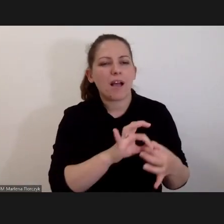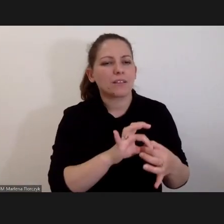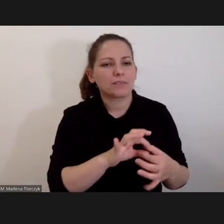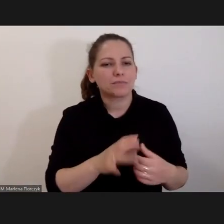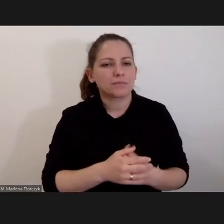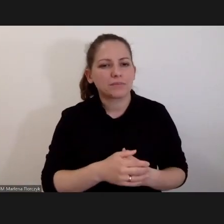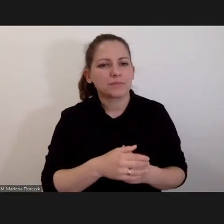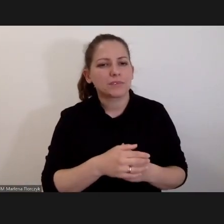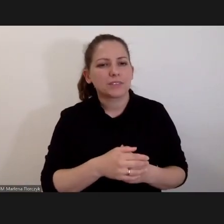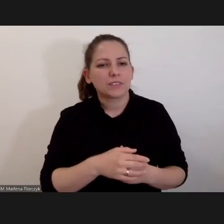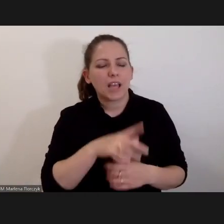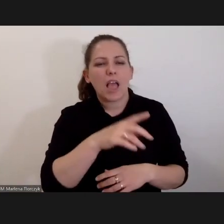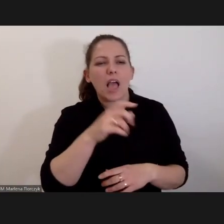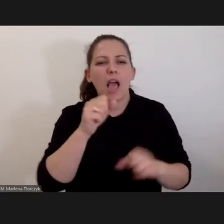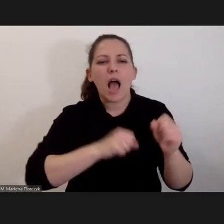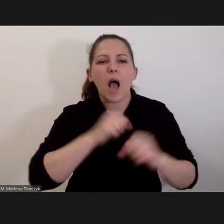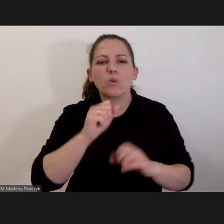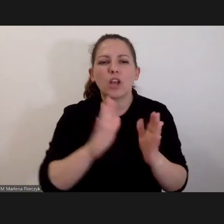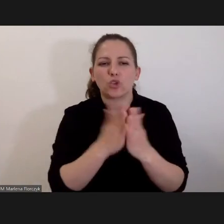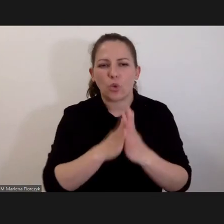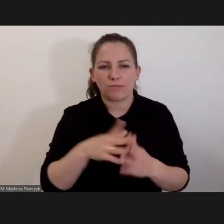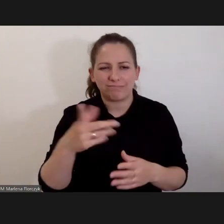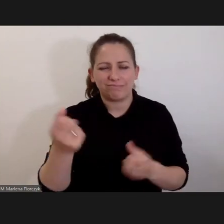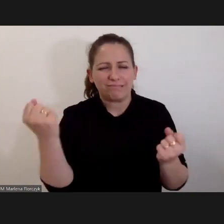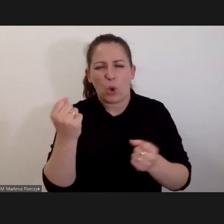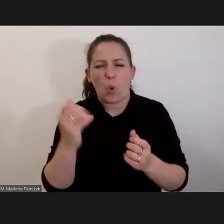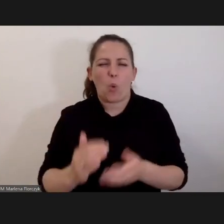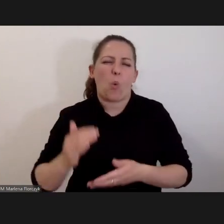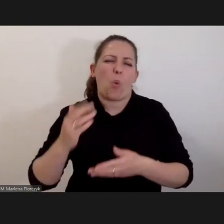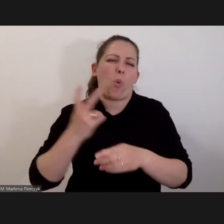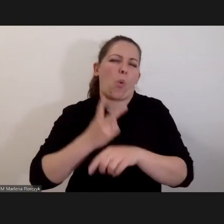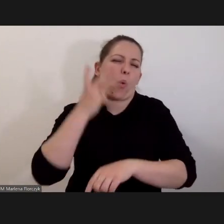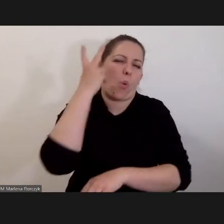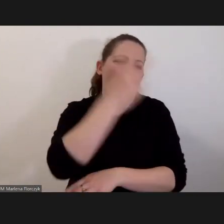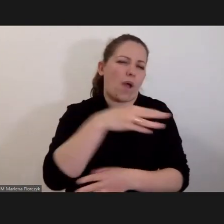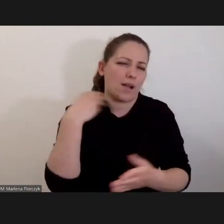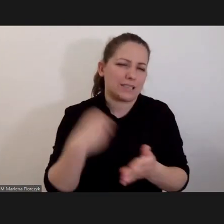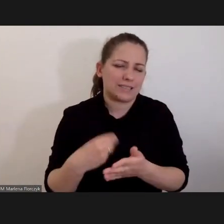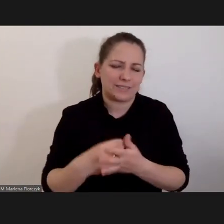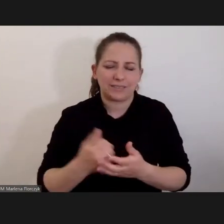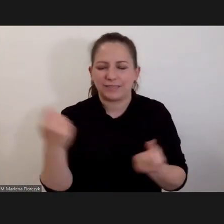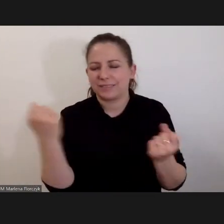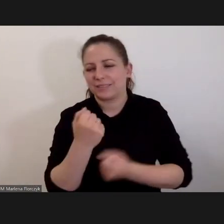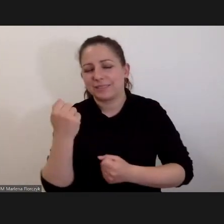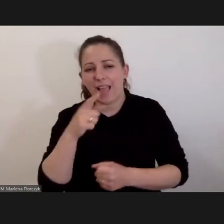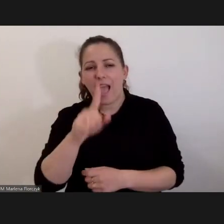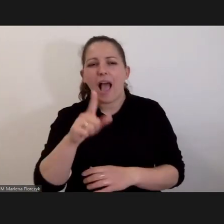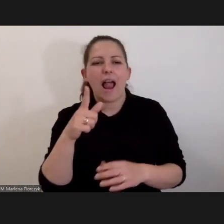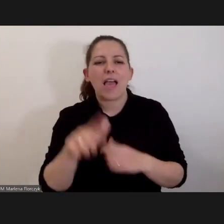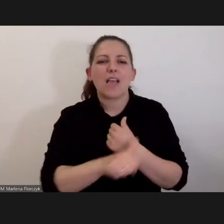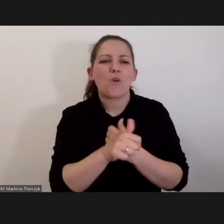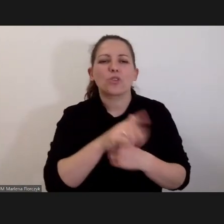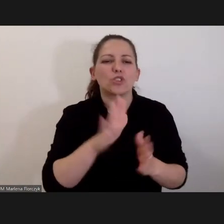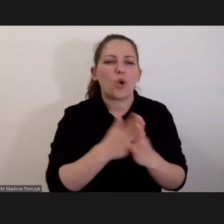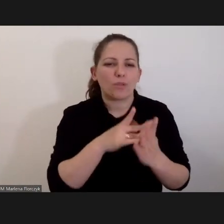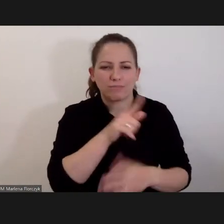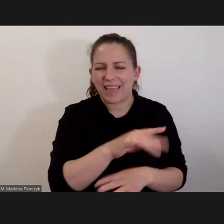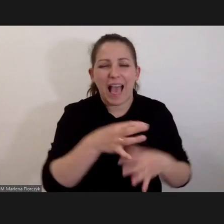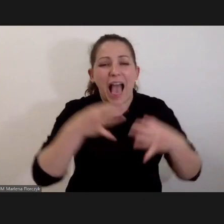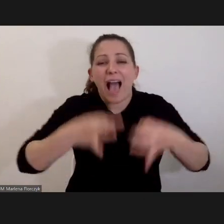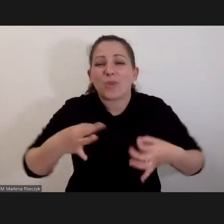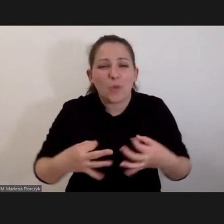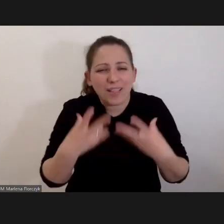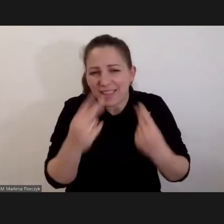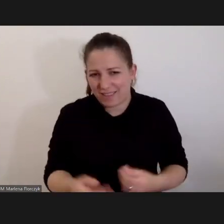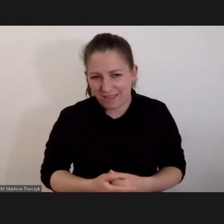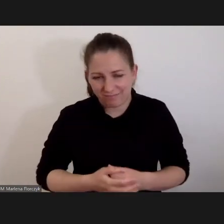dotyczącej aukci książki. Proszę powiedzieć, przepłaciliście, oczywiście. Przepłaciliście Państwo strasznie, ale tu nie o tę książkę chodzi. Ona jest i tak nieaktualna dzisiaj.